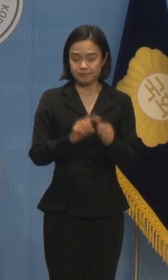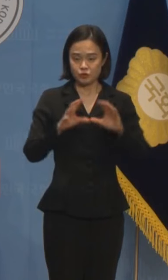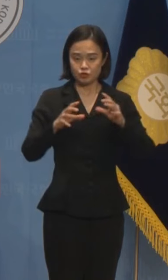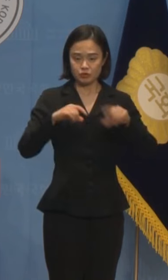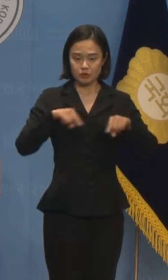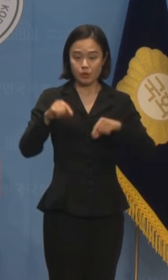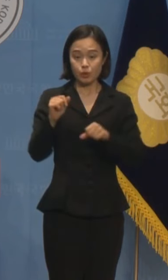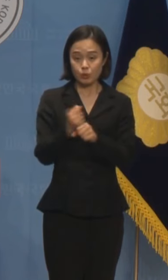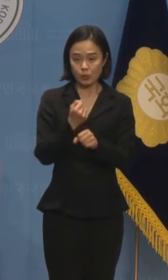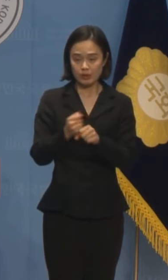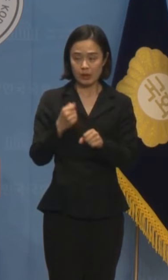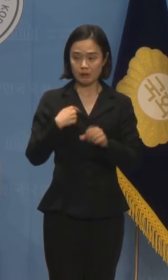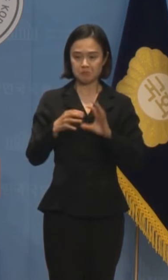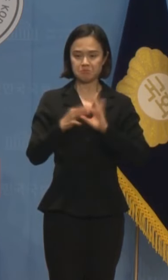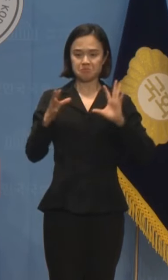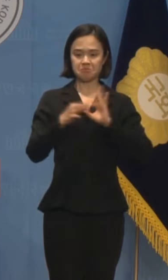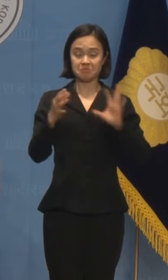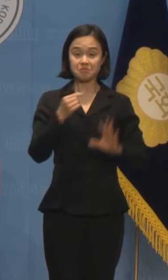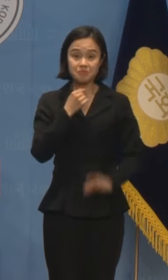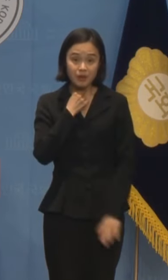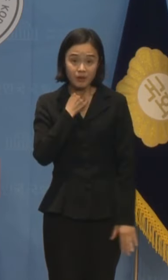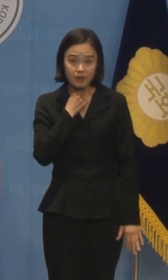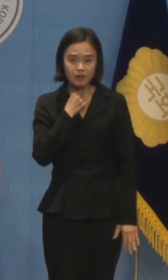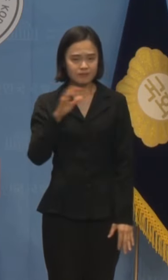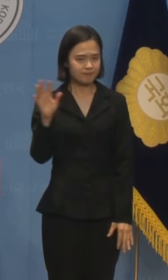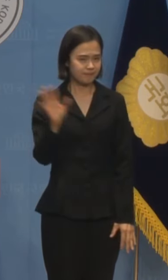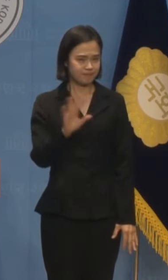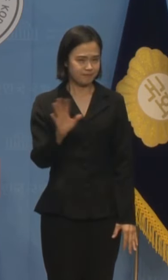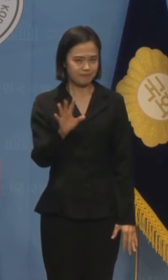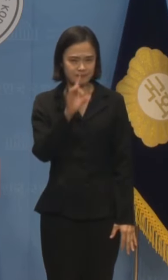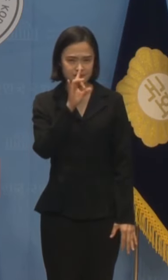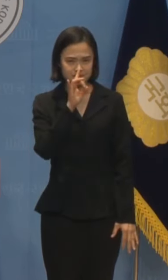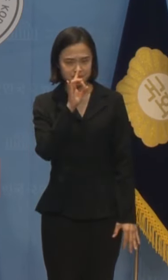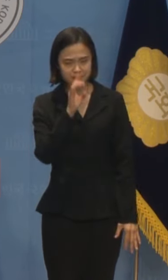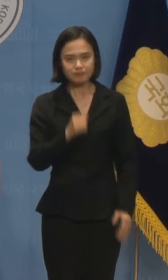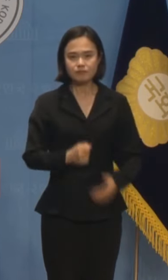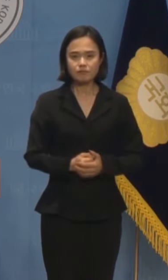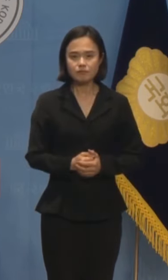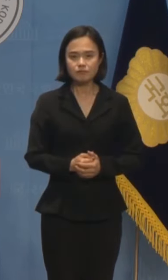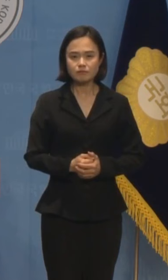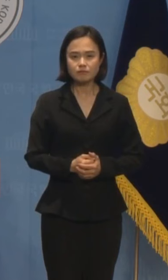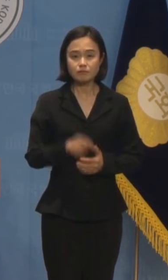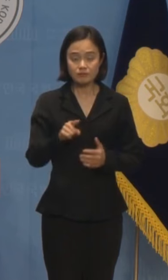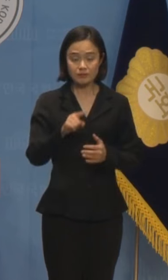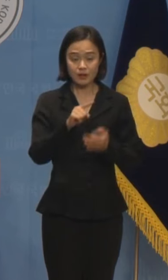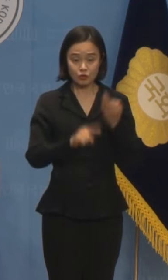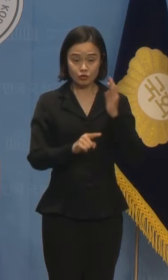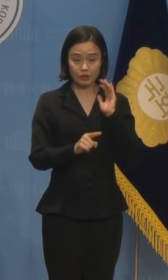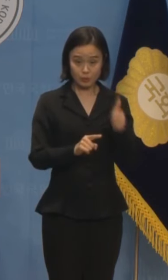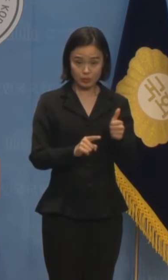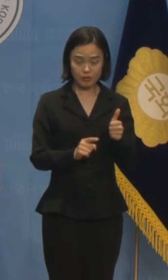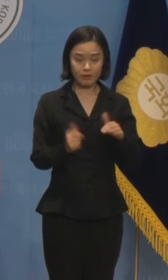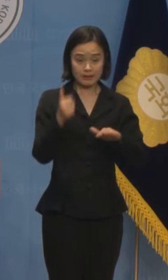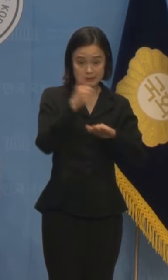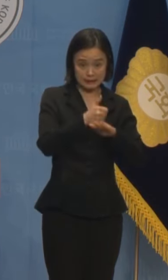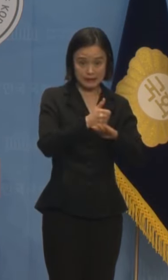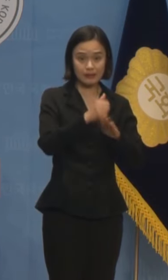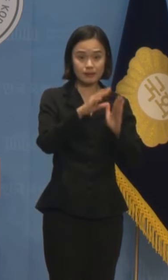되고 싶으나 상황이 그러해 보이지 않습니다. 당시 윤석열 대통령을 당선시킨 국민의힘의